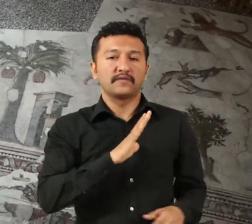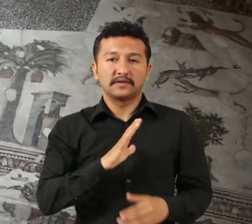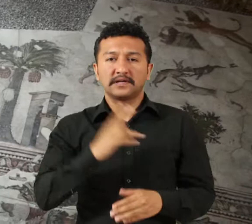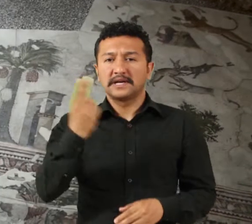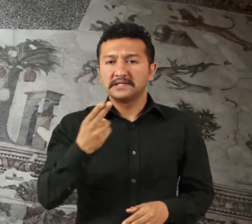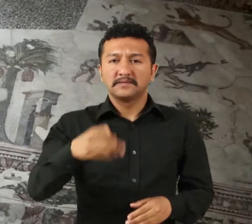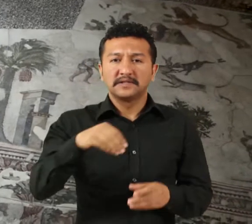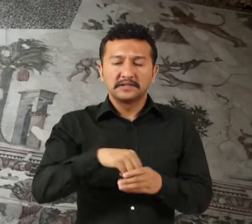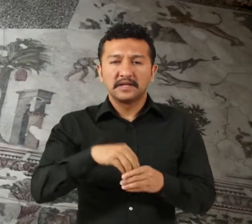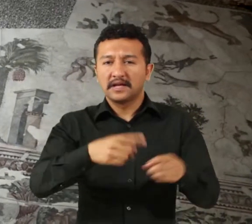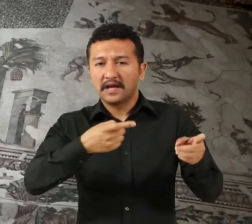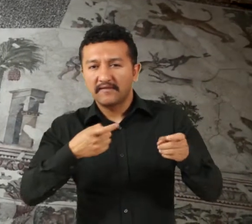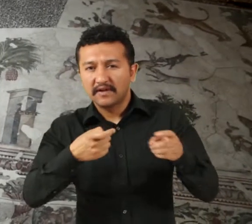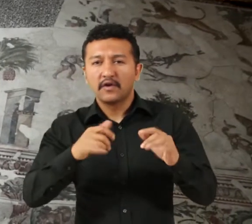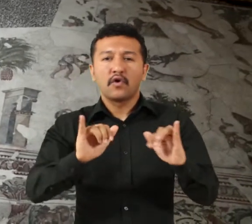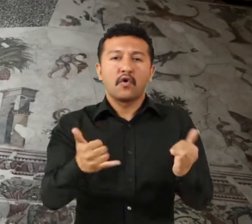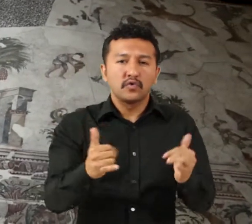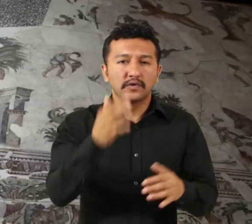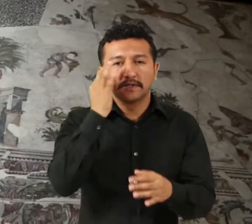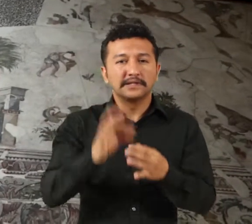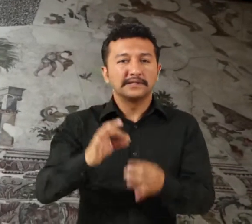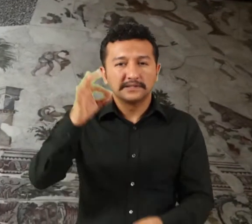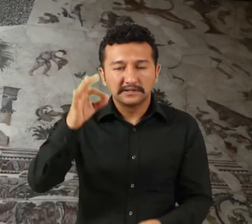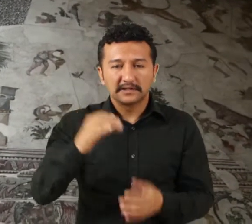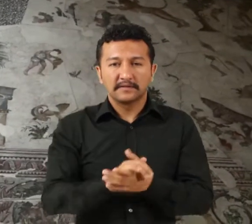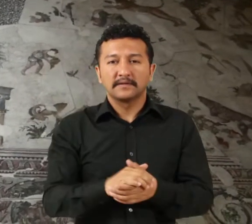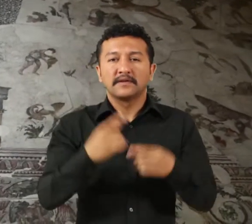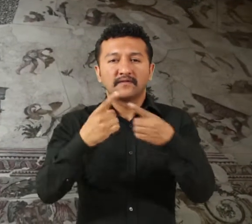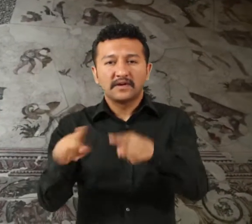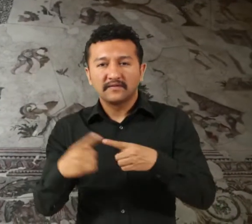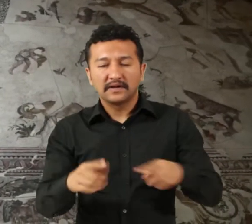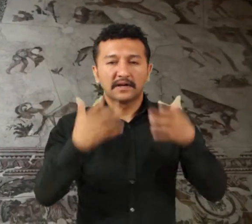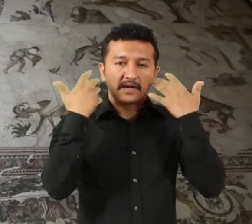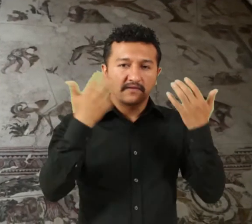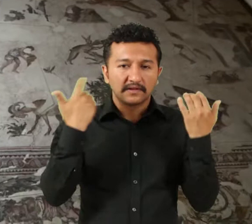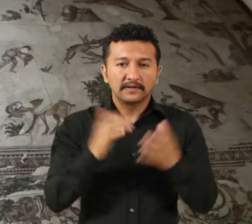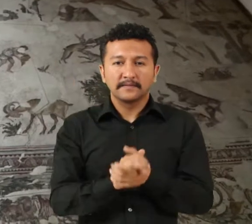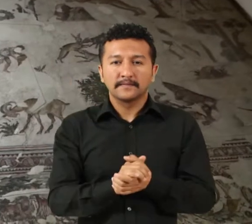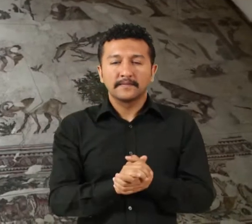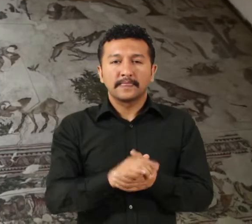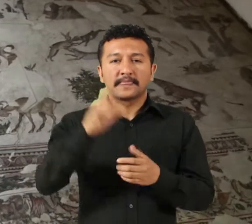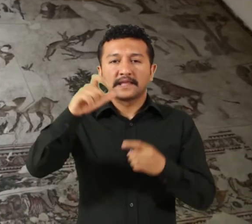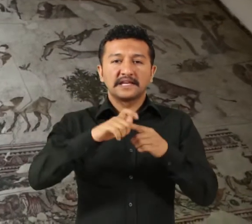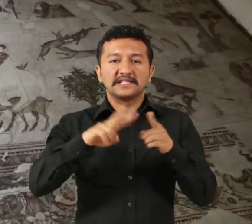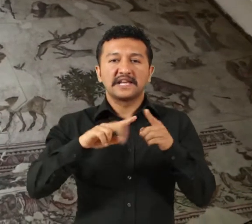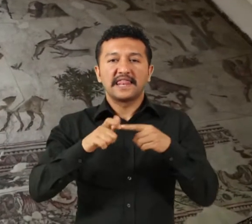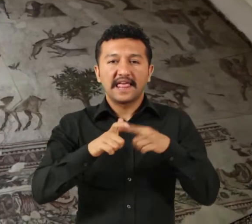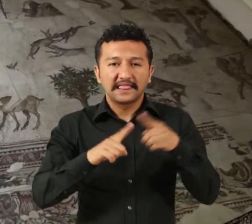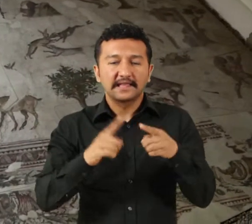avlanan ve oyun oynayan insanlar, çeşitli hayvanlar, cennet benzeri doğa tasvirleri ve